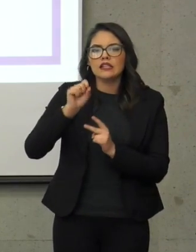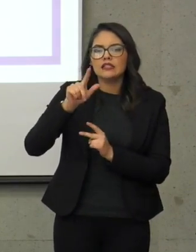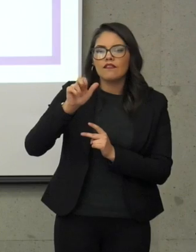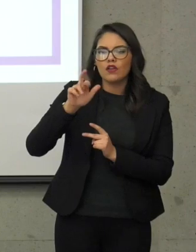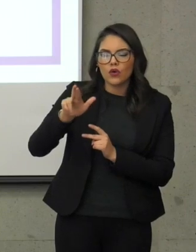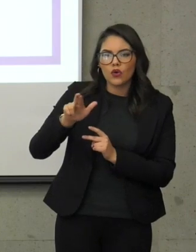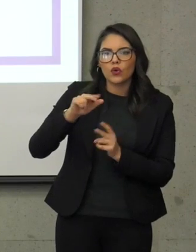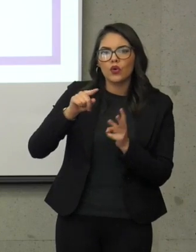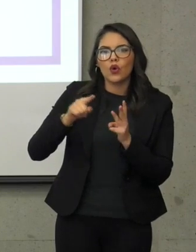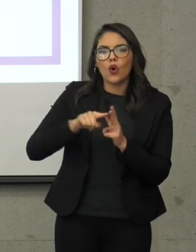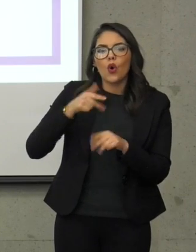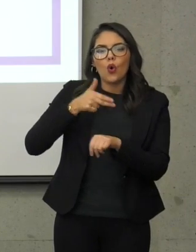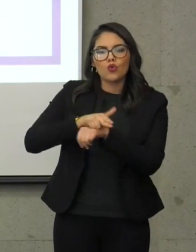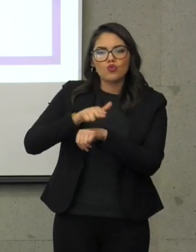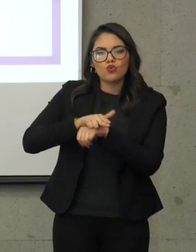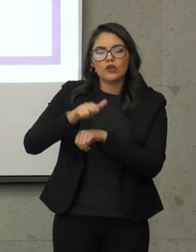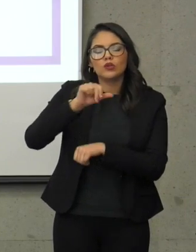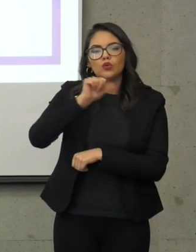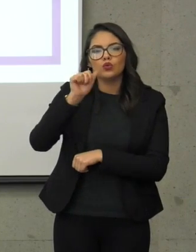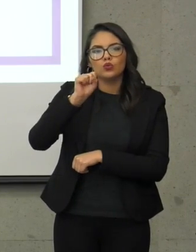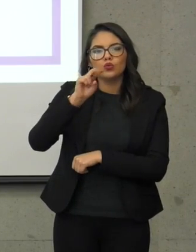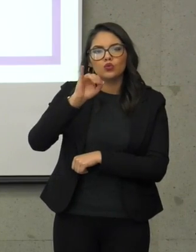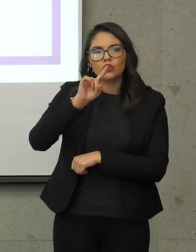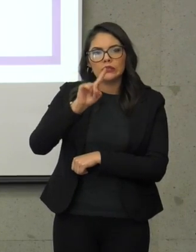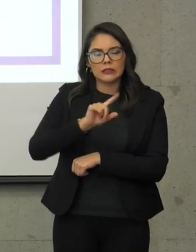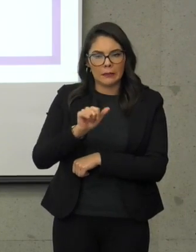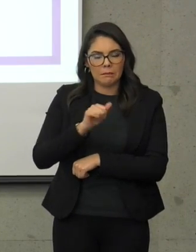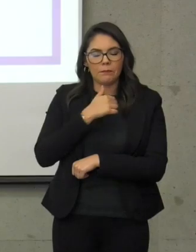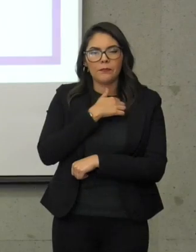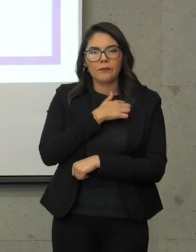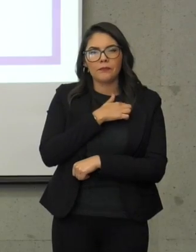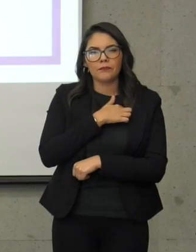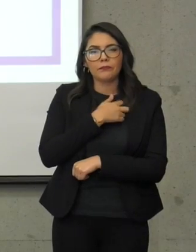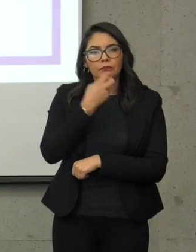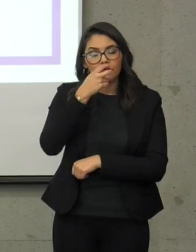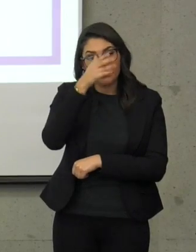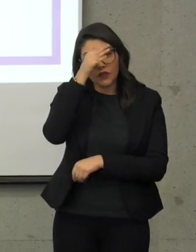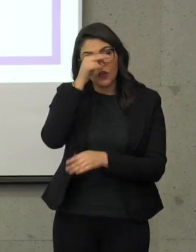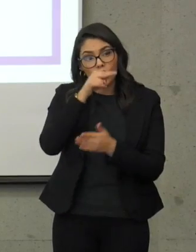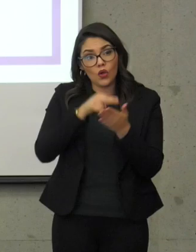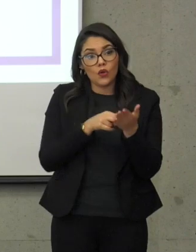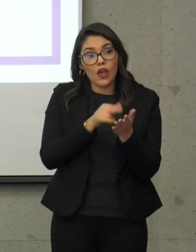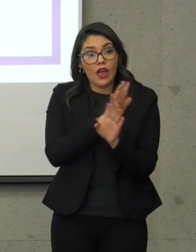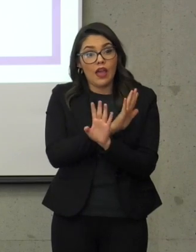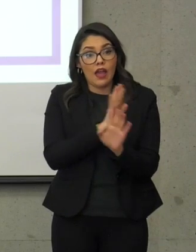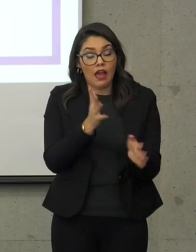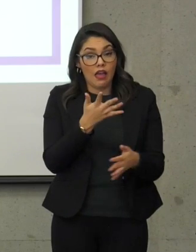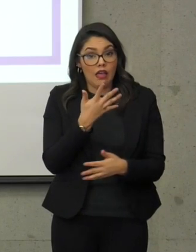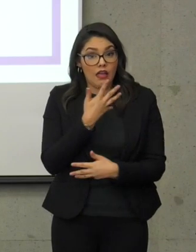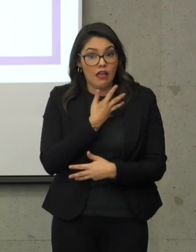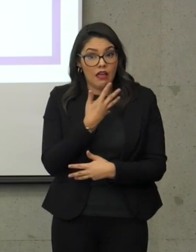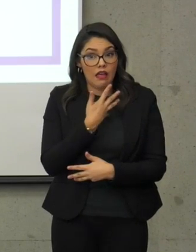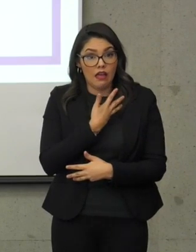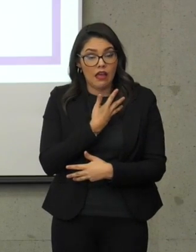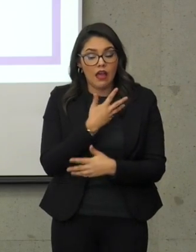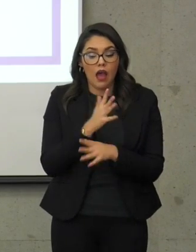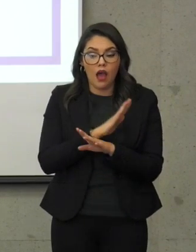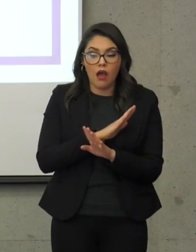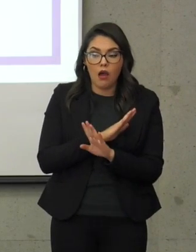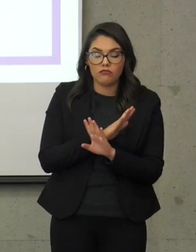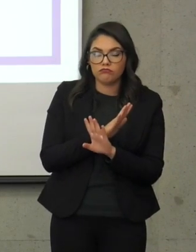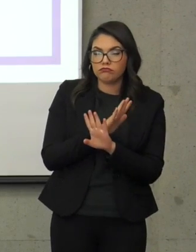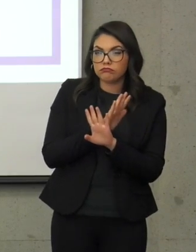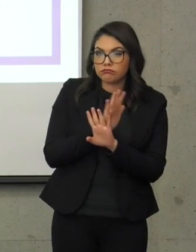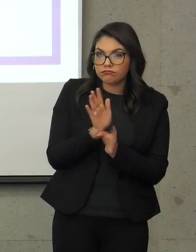y Suiza. Con ellos tenemos convenios formalizados, pero son convenios que no están ahorita, digamos, en una actuación